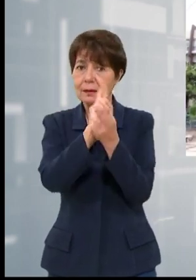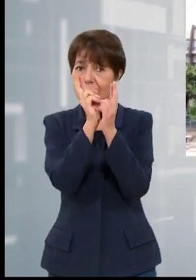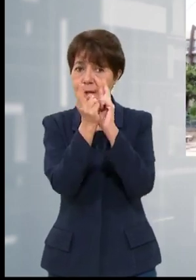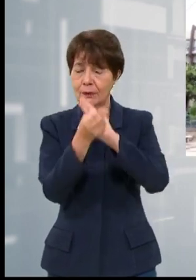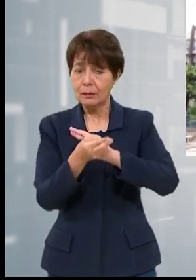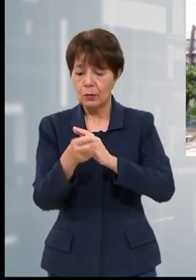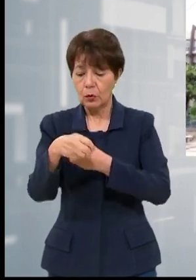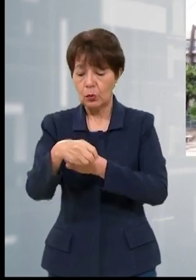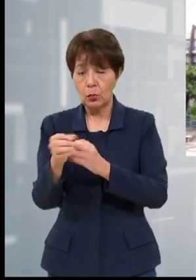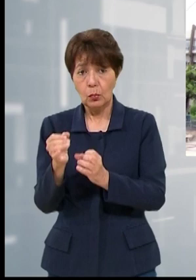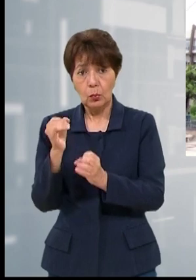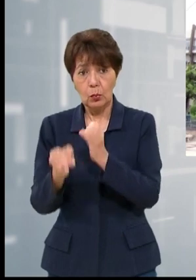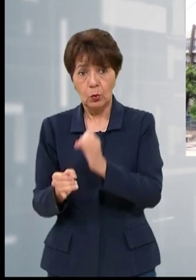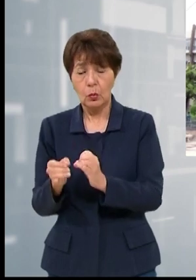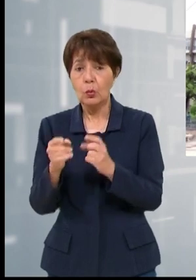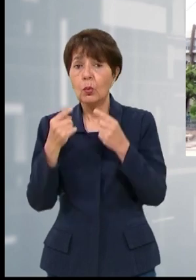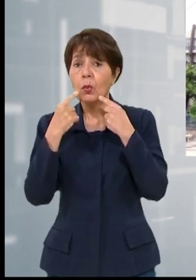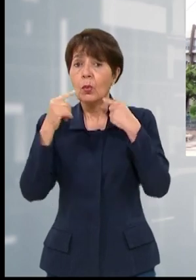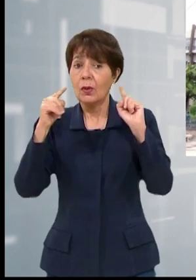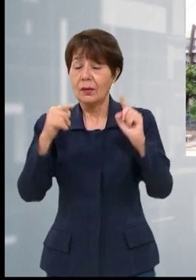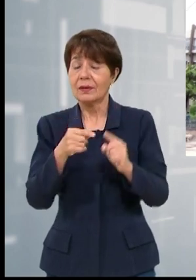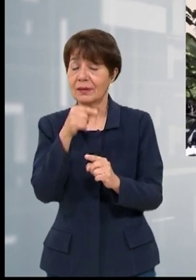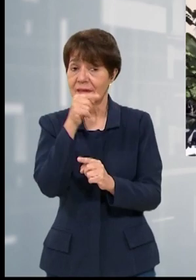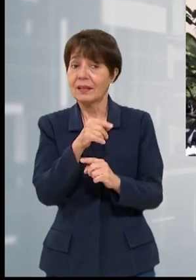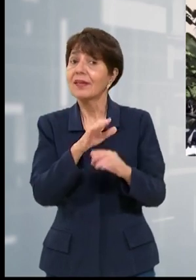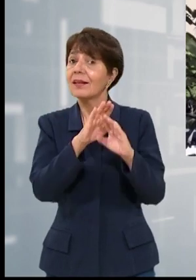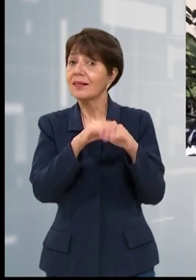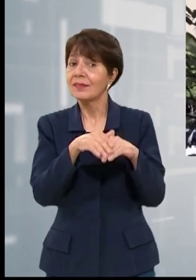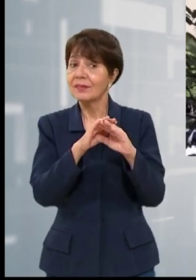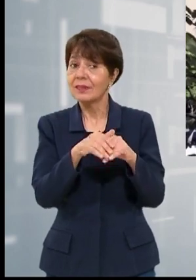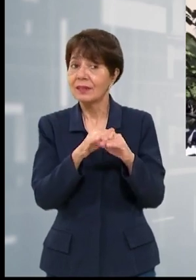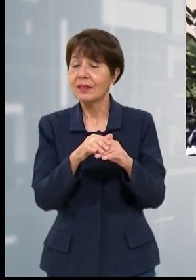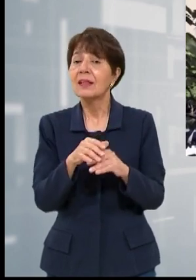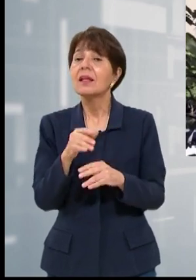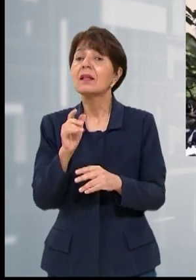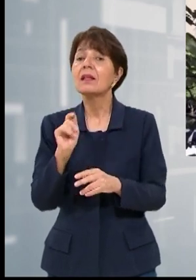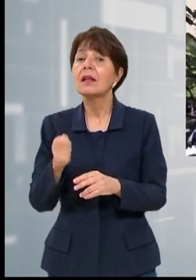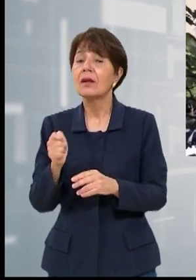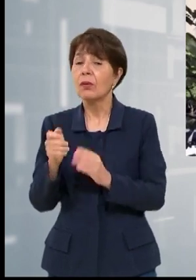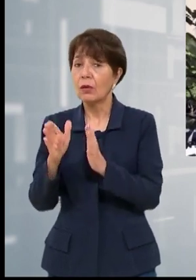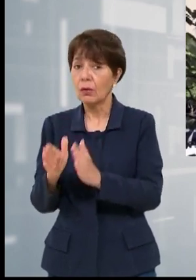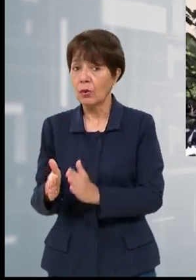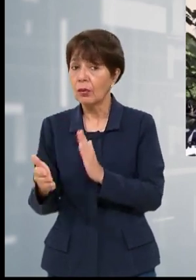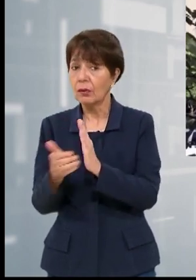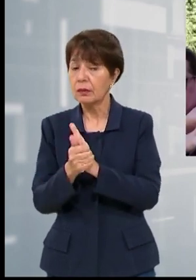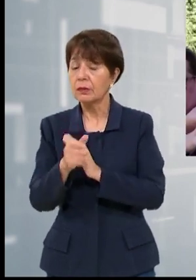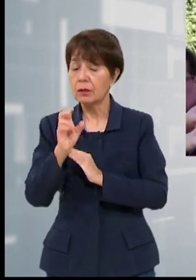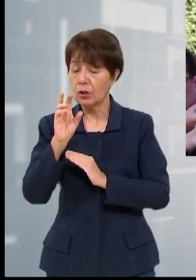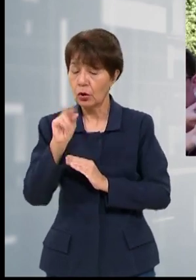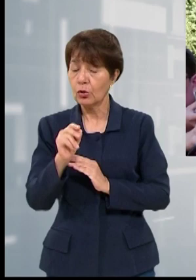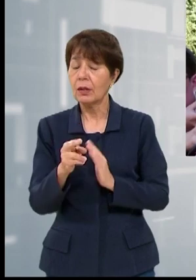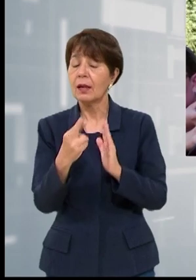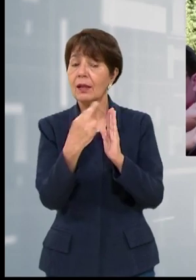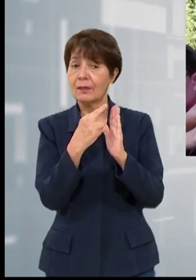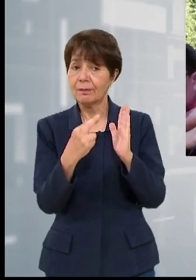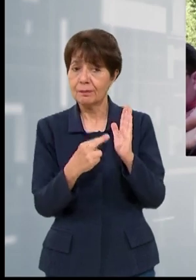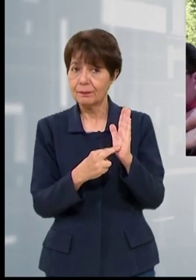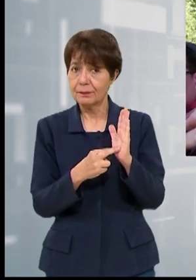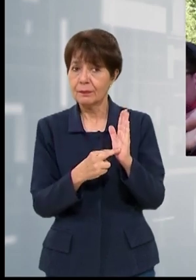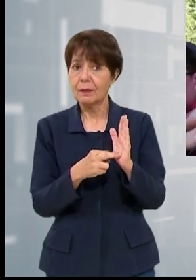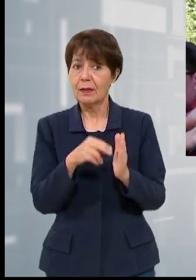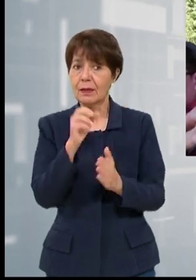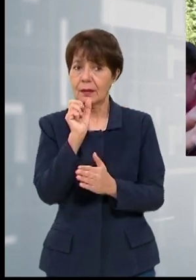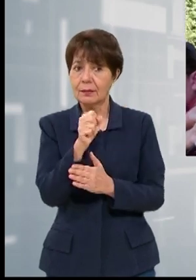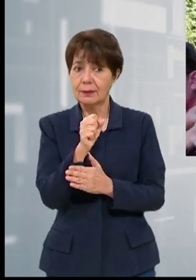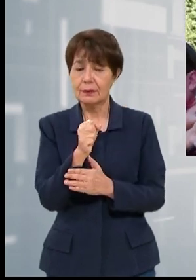judicial ya que el éxito de este poder del Estado no solo depende de quienes ocupen una magistratura, indicó. Espero que sobre todo